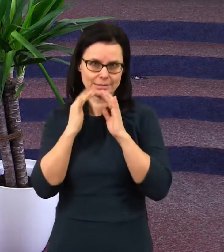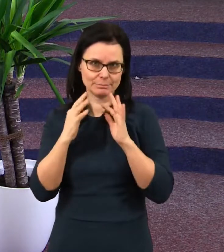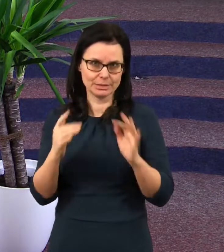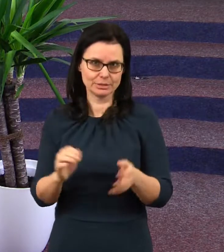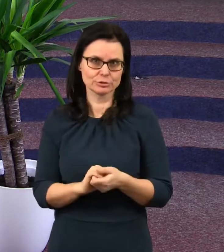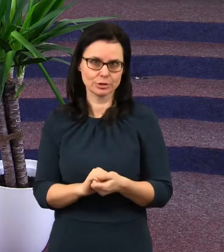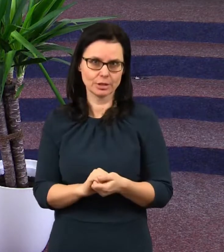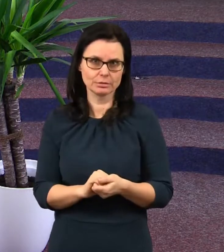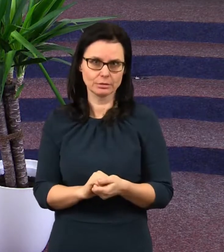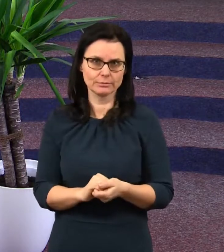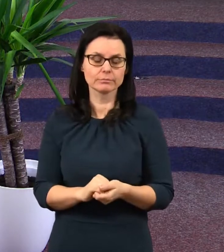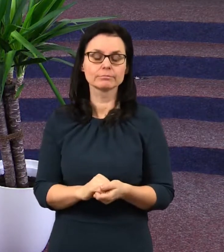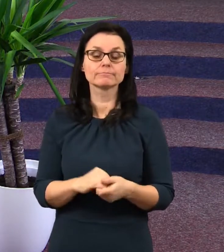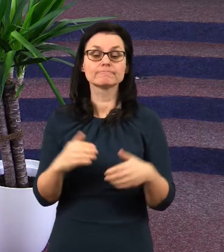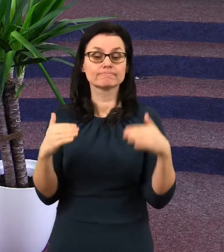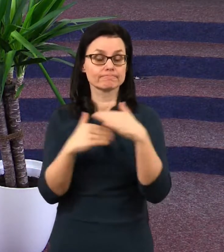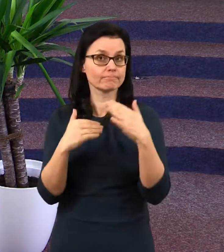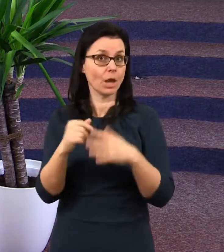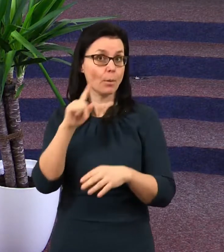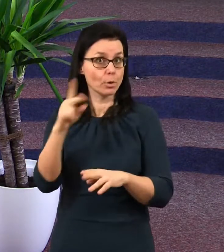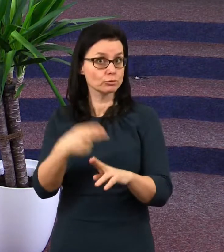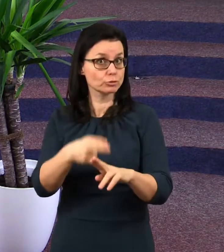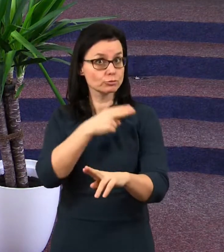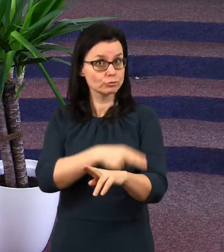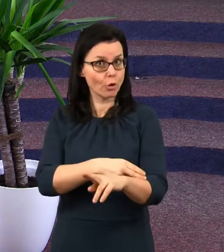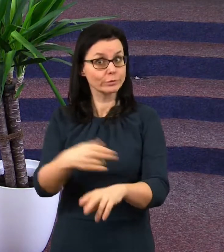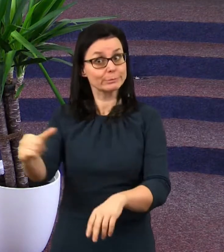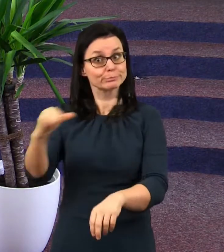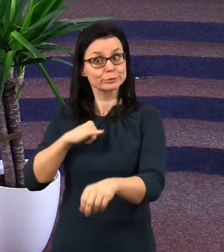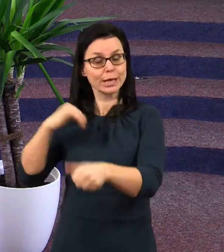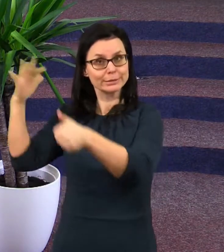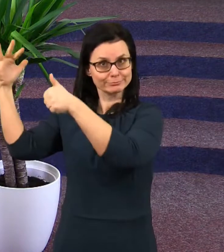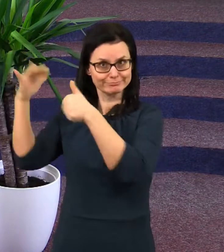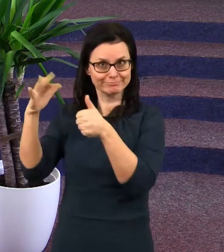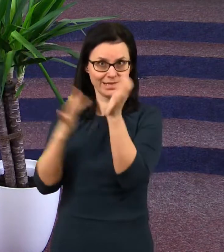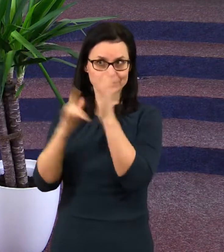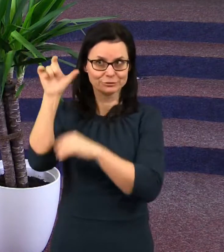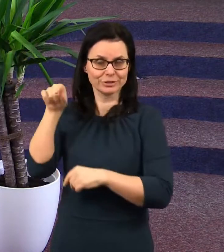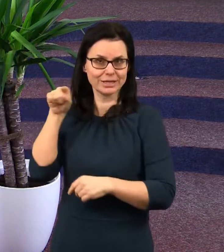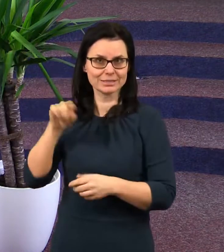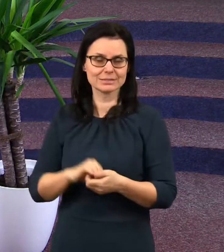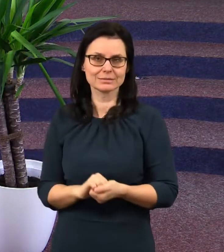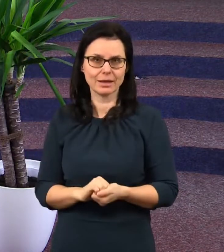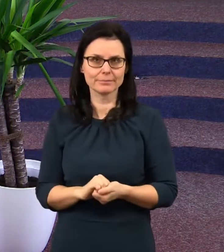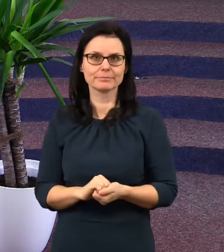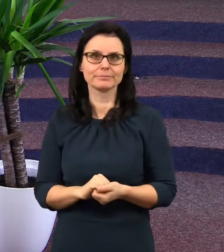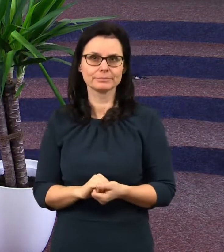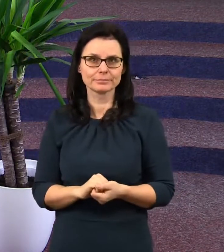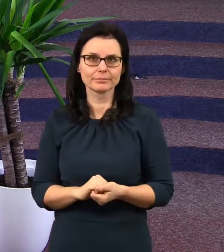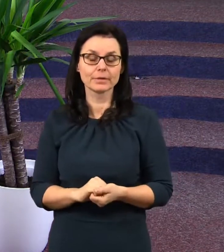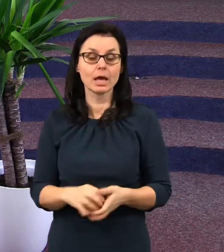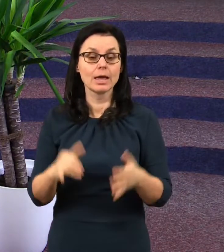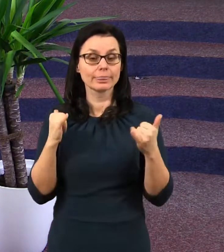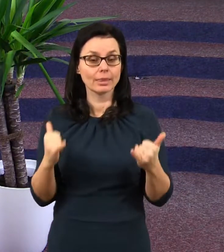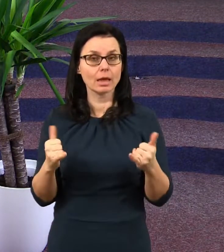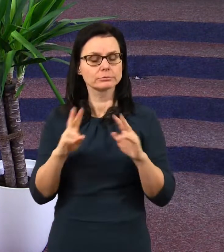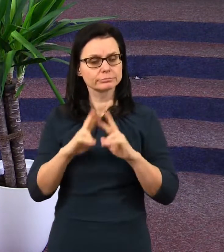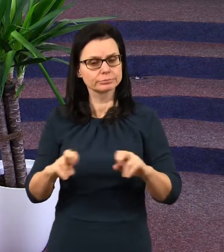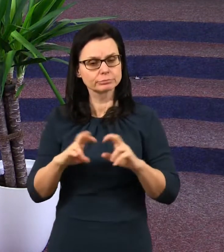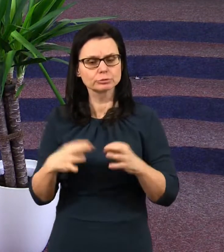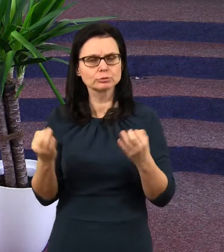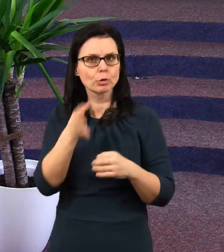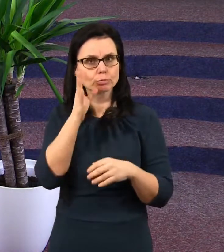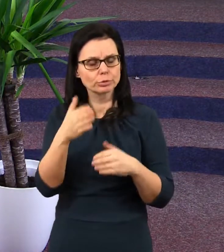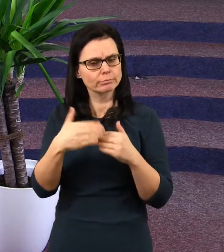míněno Božím soudem před adventním. A dnes si probereme to, co bude